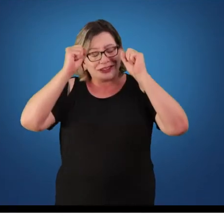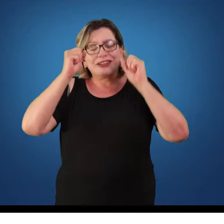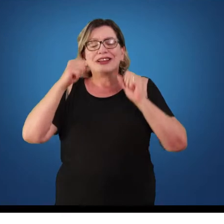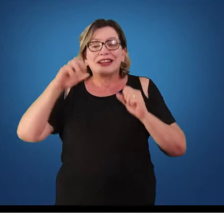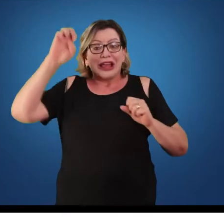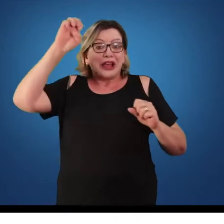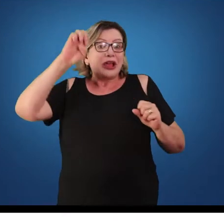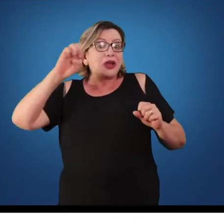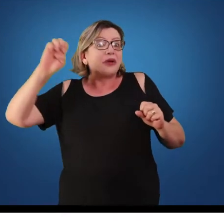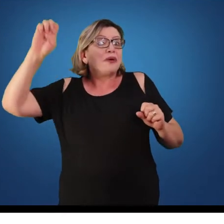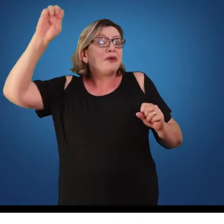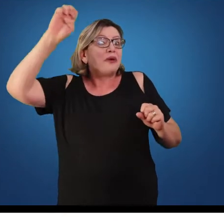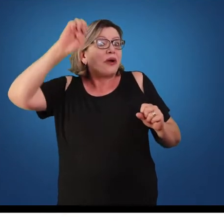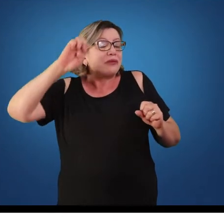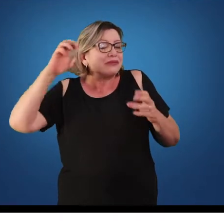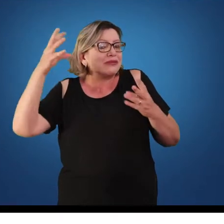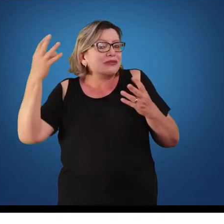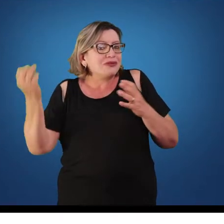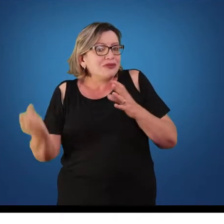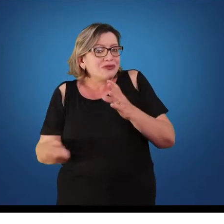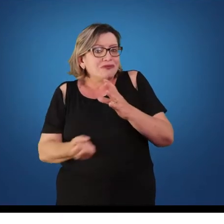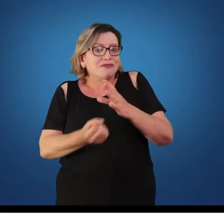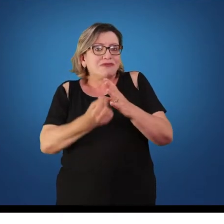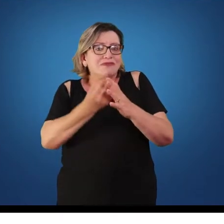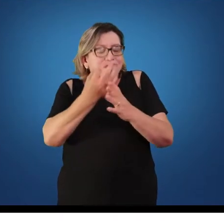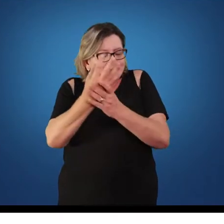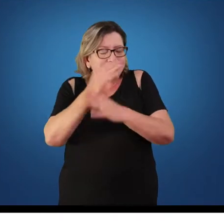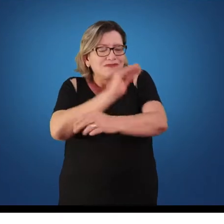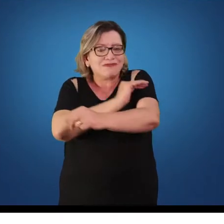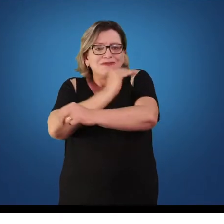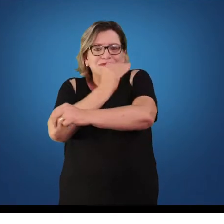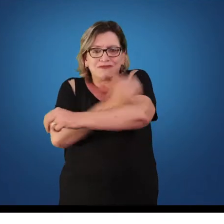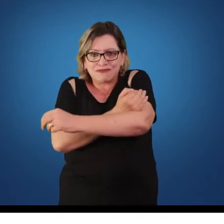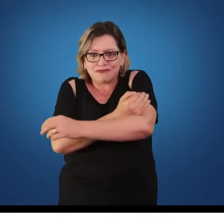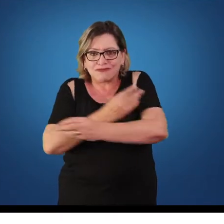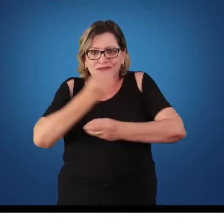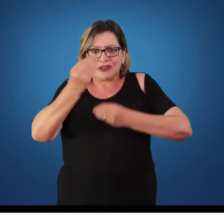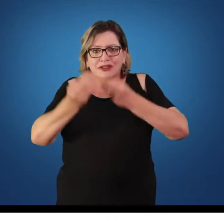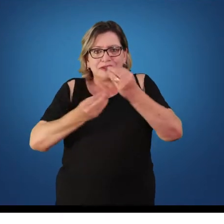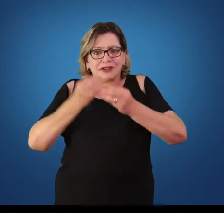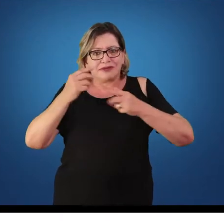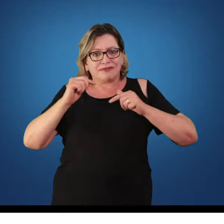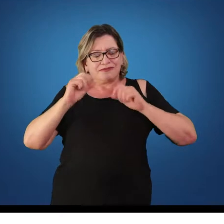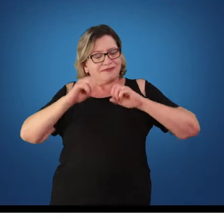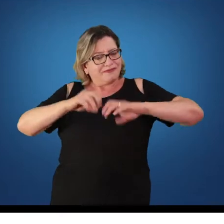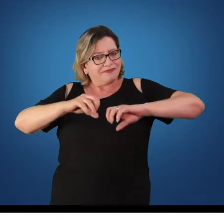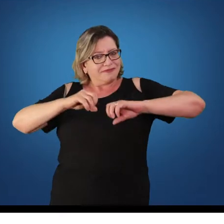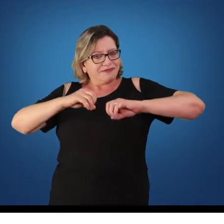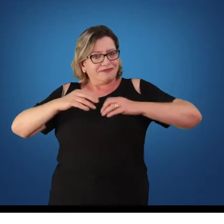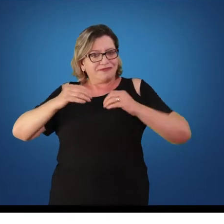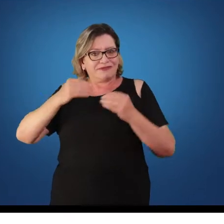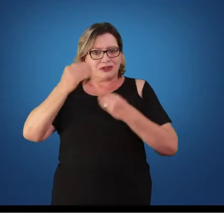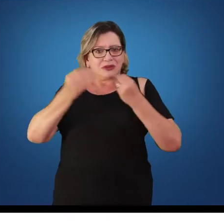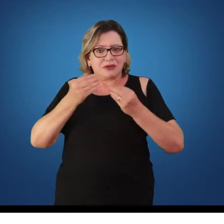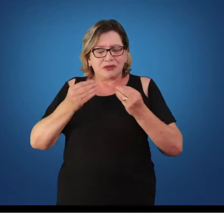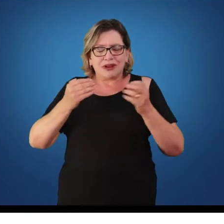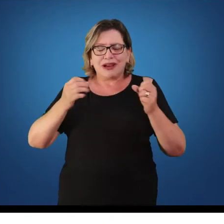os métodos ginásticos vão surgir com força para que fossem trabalhados sequências de exercícios